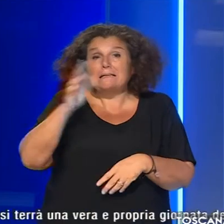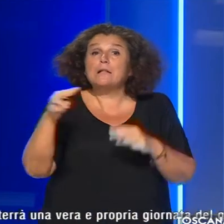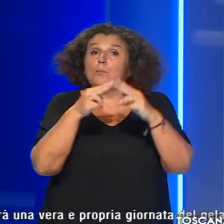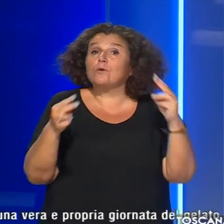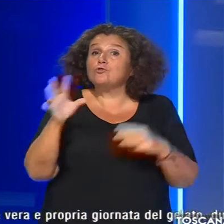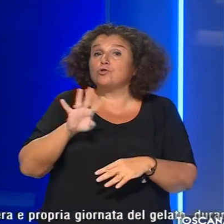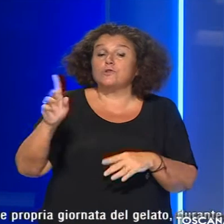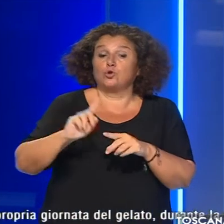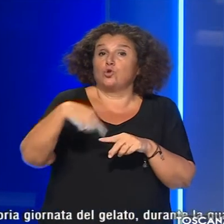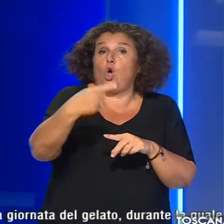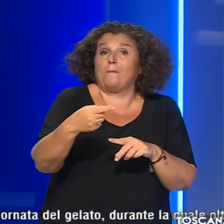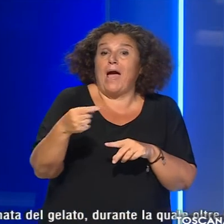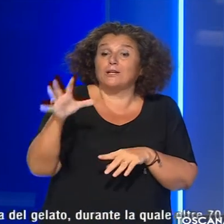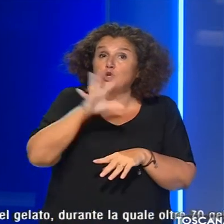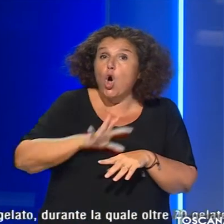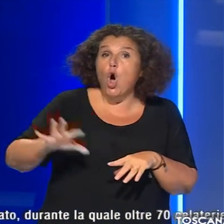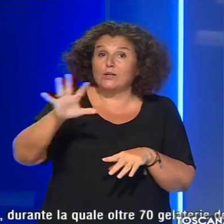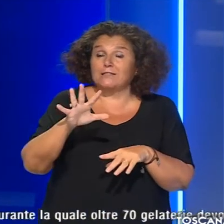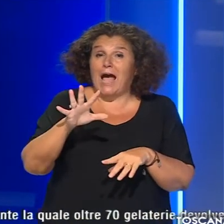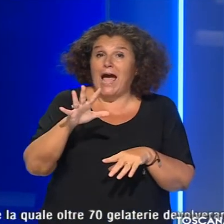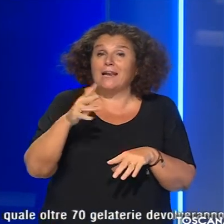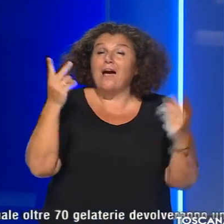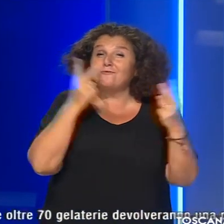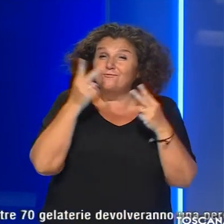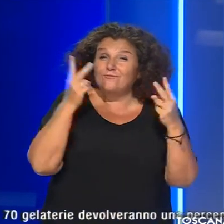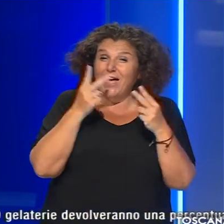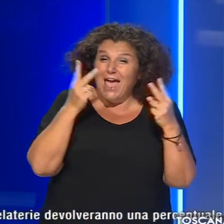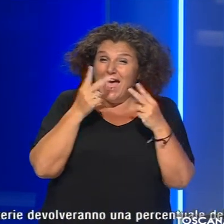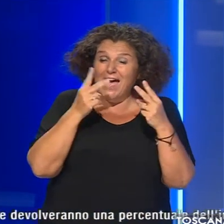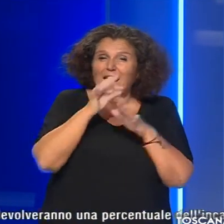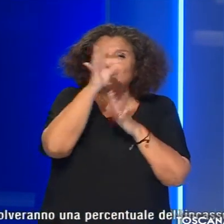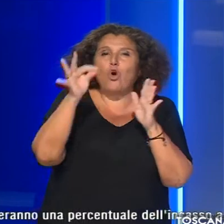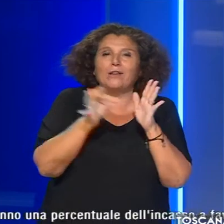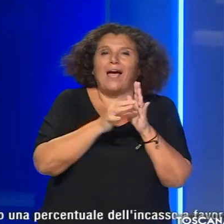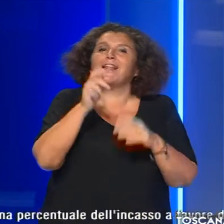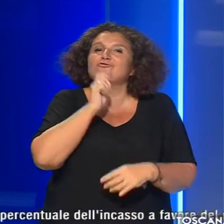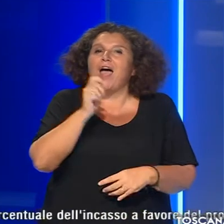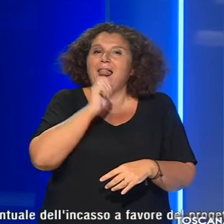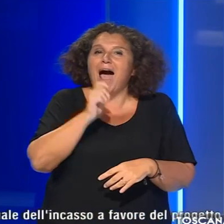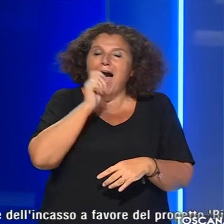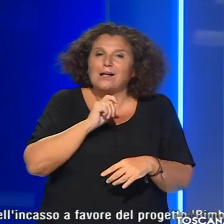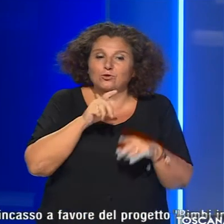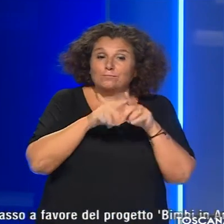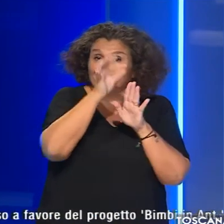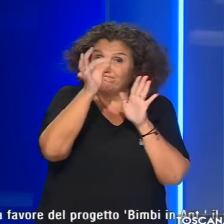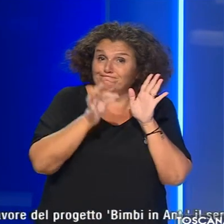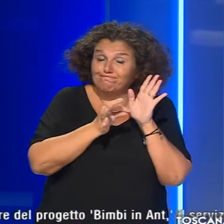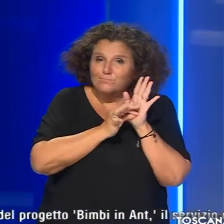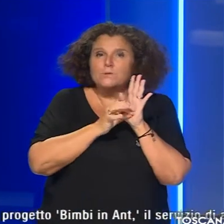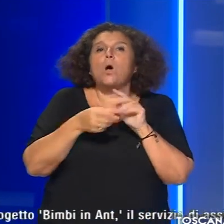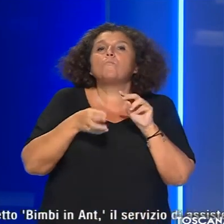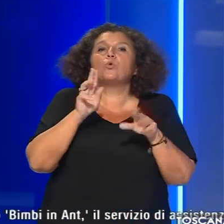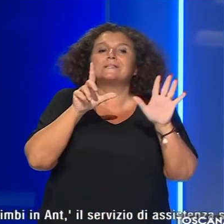Domani in tutta la regione si terrà una vera e propria giornata del gelato durante la quale oltre